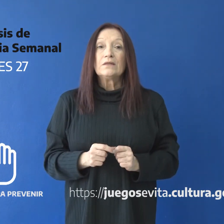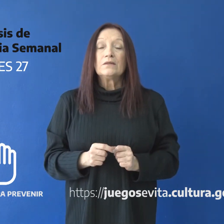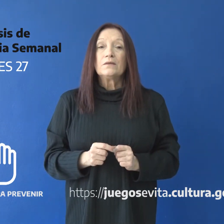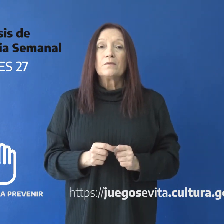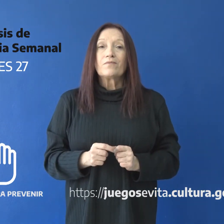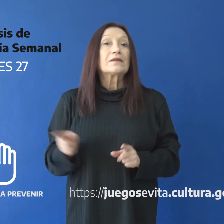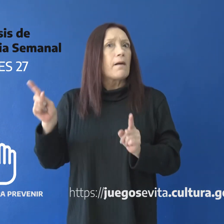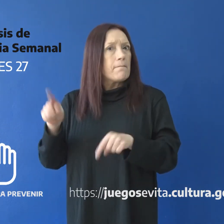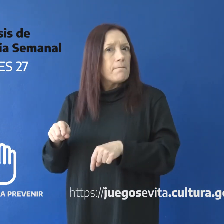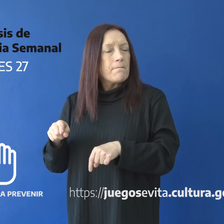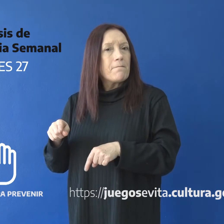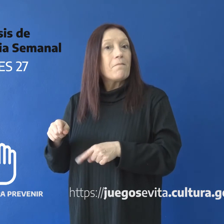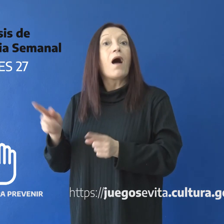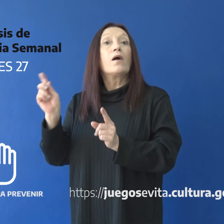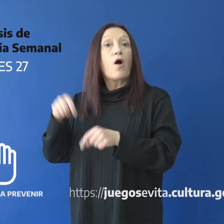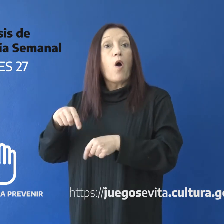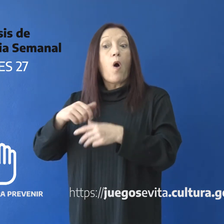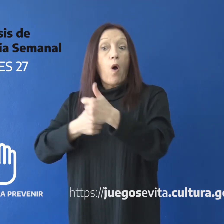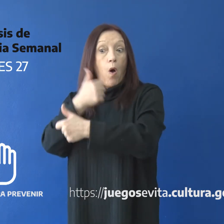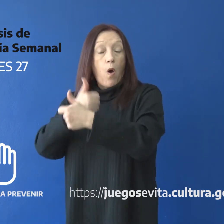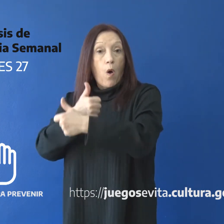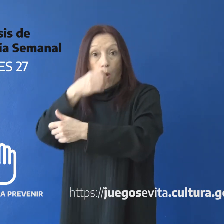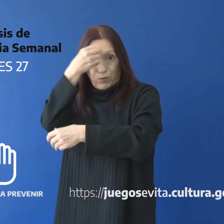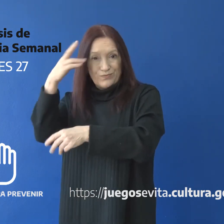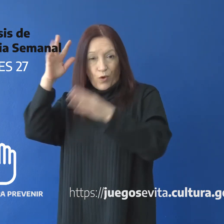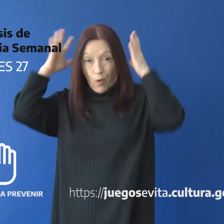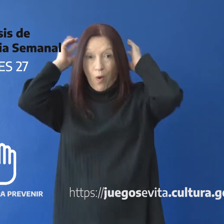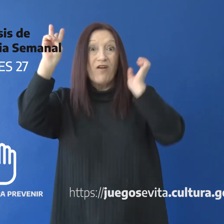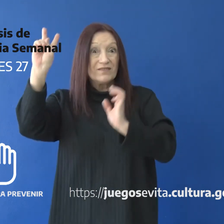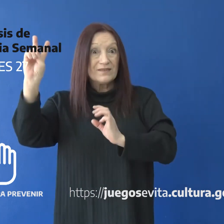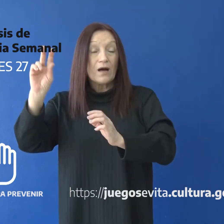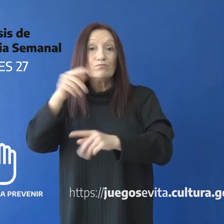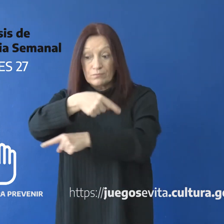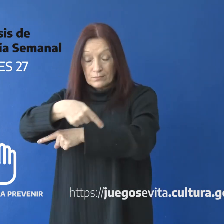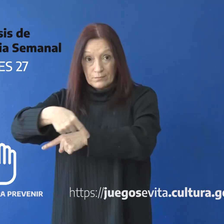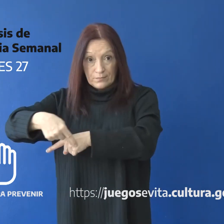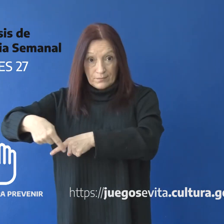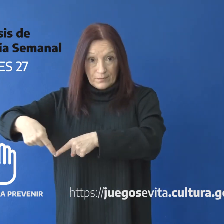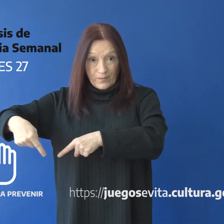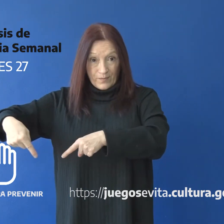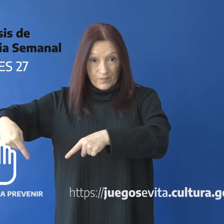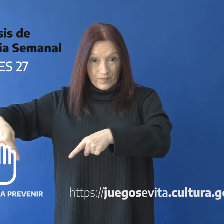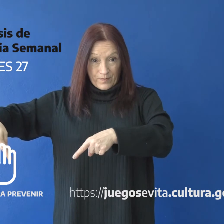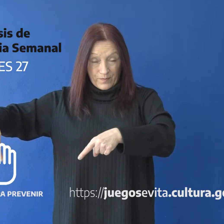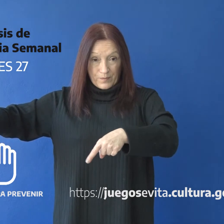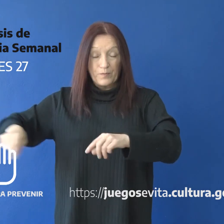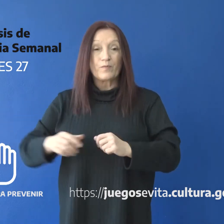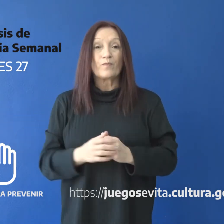y en la página oficial de los Juegos Evita que es juegocevita.cultura.gob